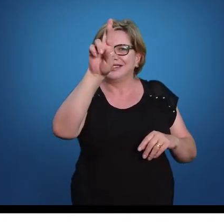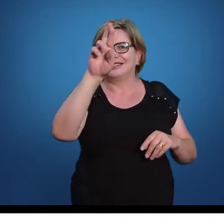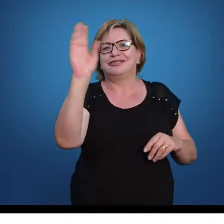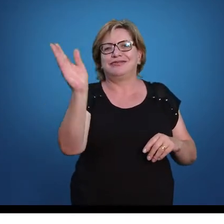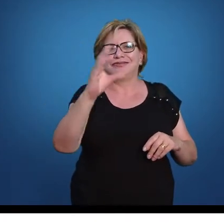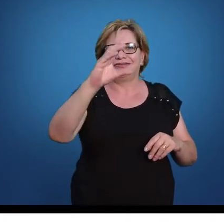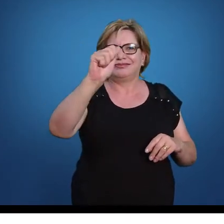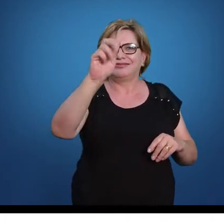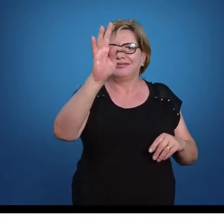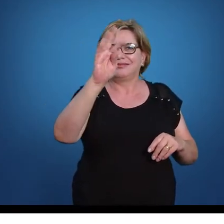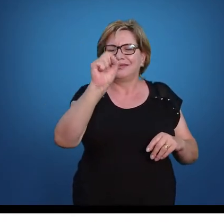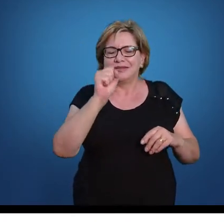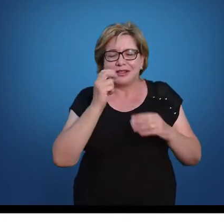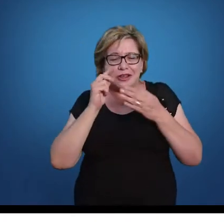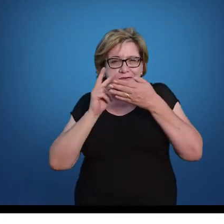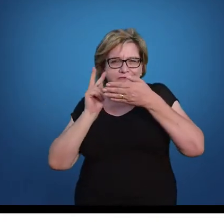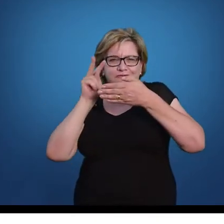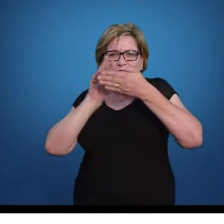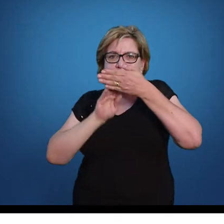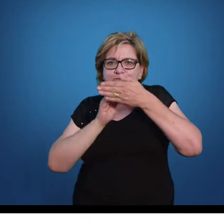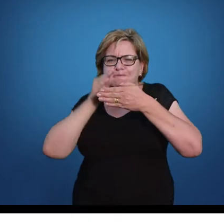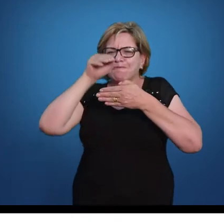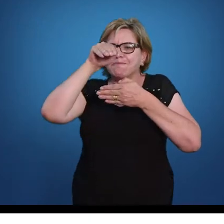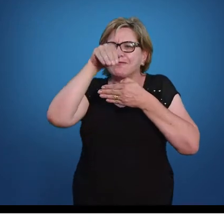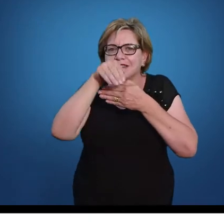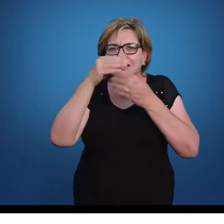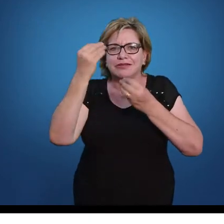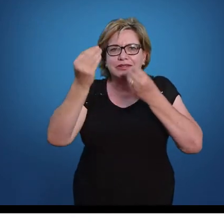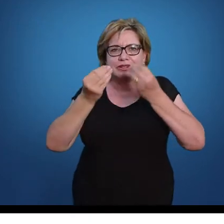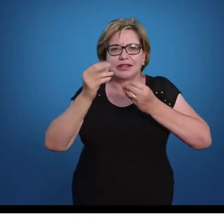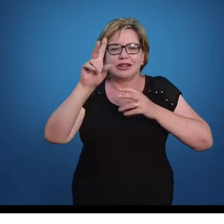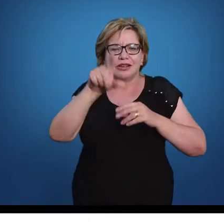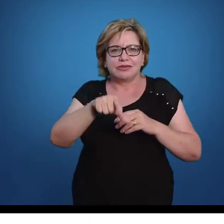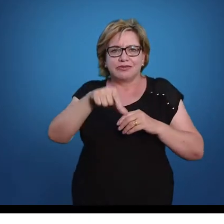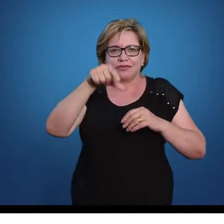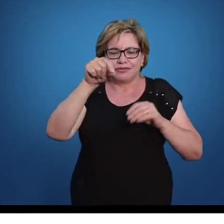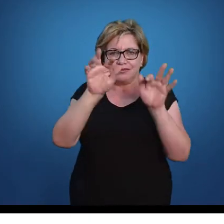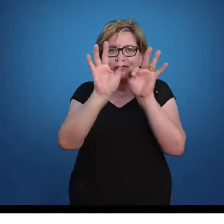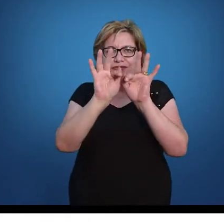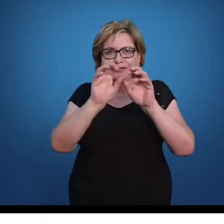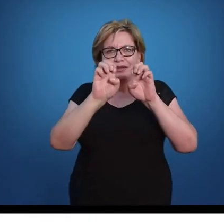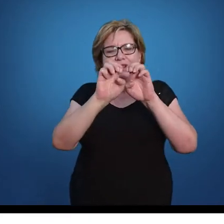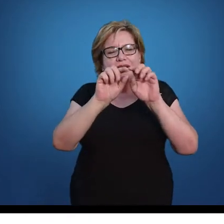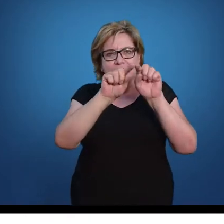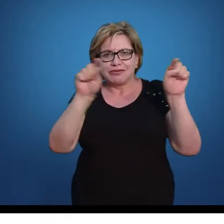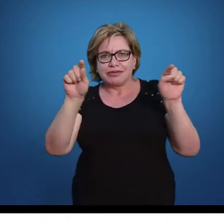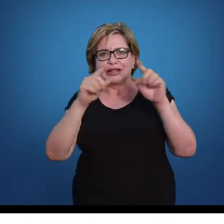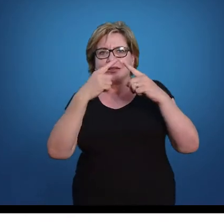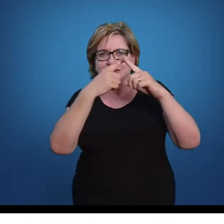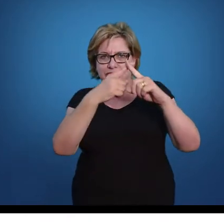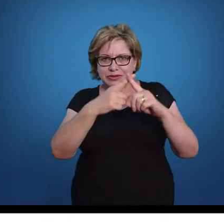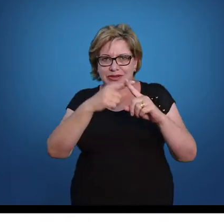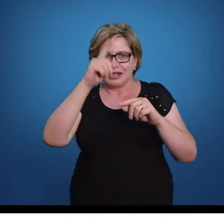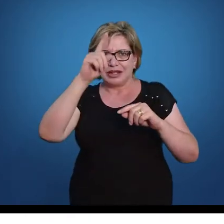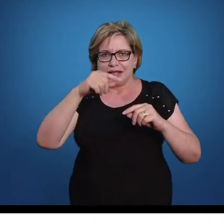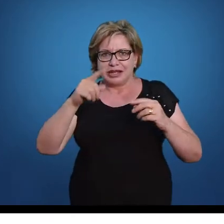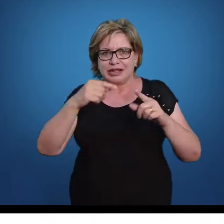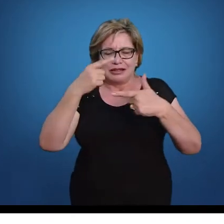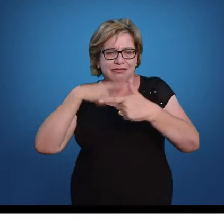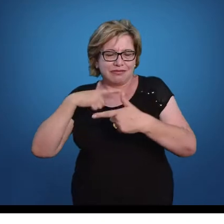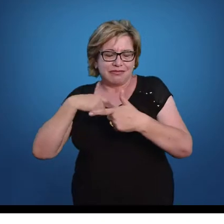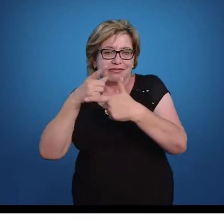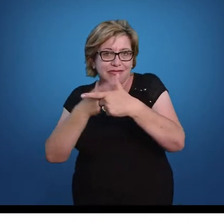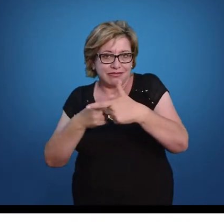hora de você ter a visão além do alcance. Então eu escolhi essa expressão aqui, a gente tem uma multiplicação, é uma razão aqui, uma